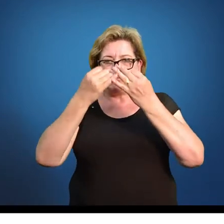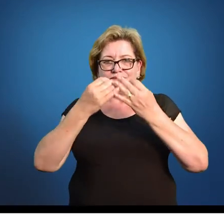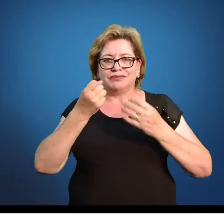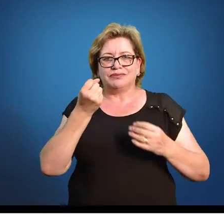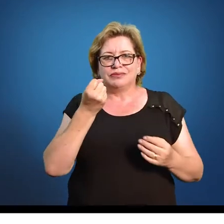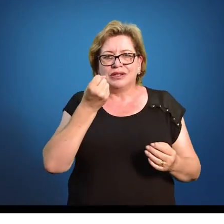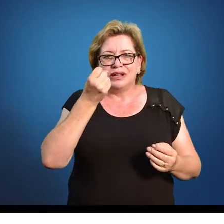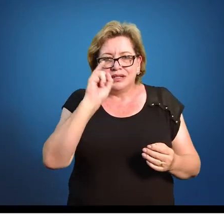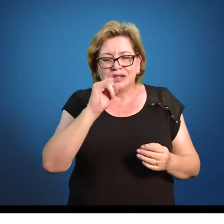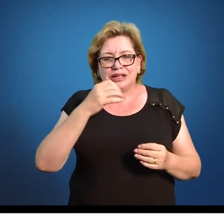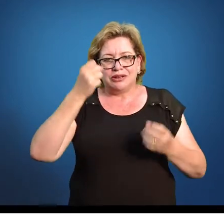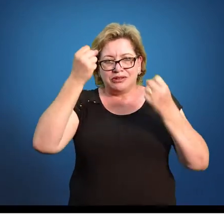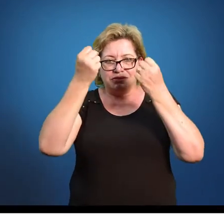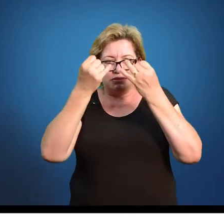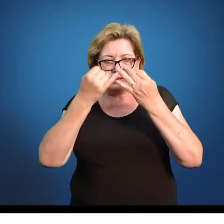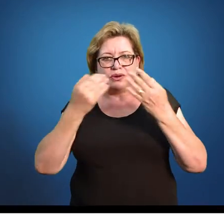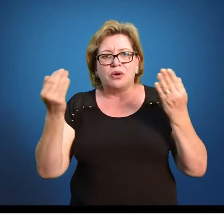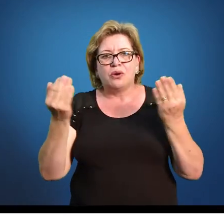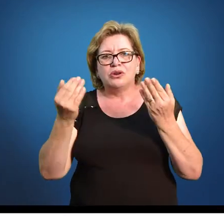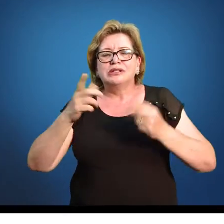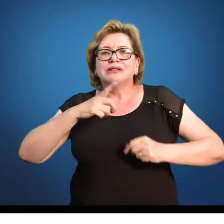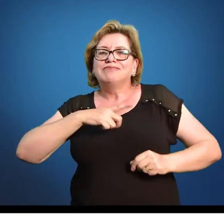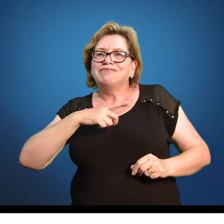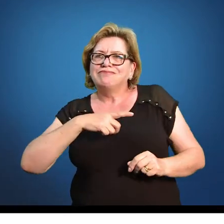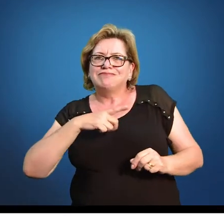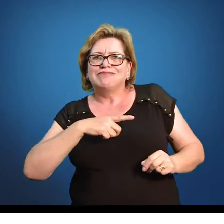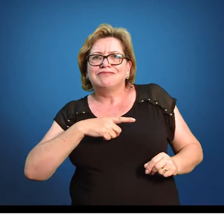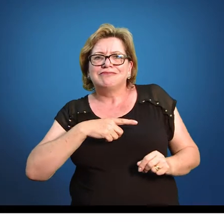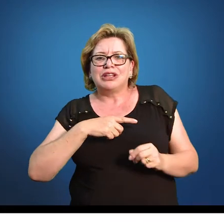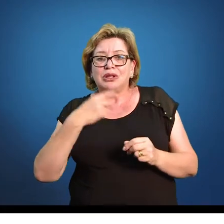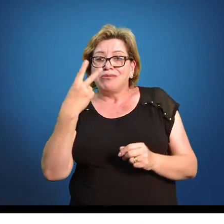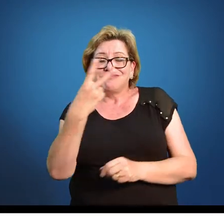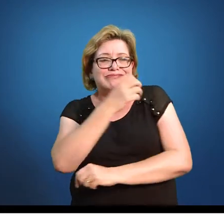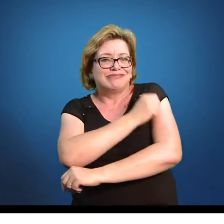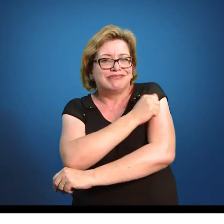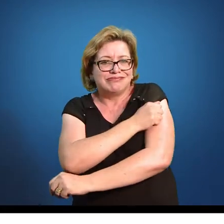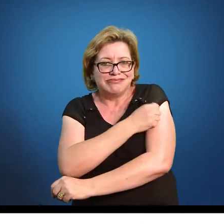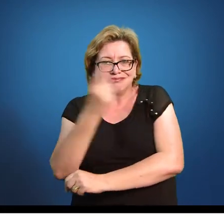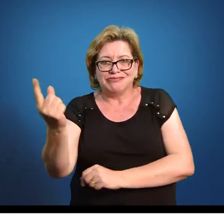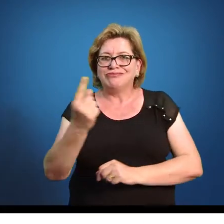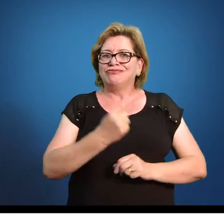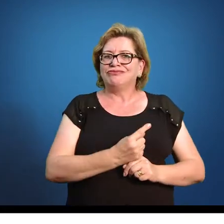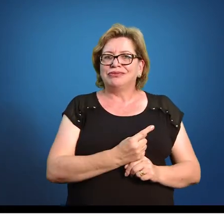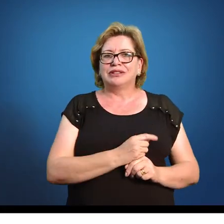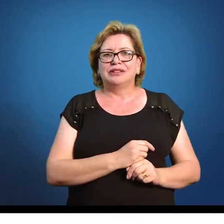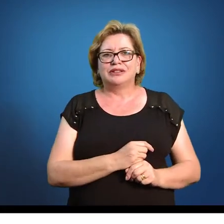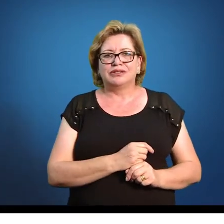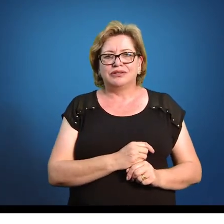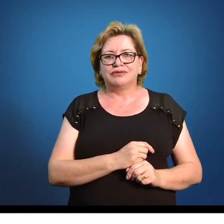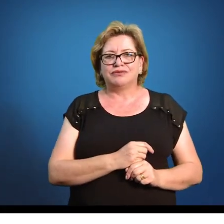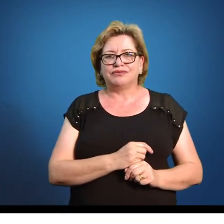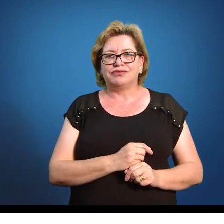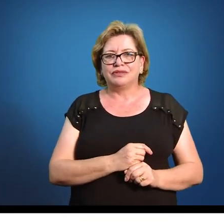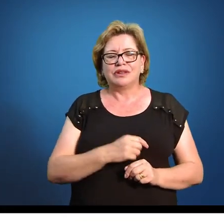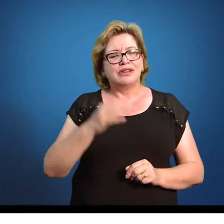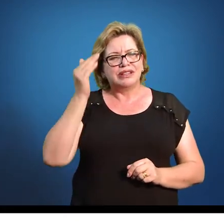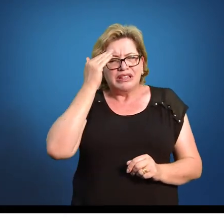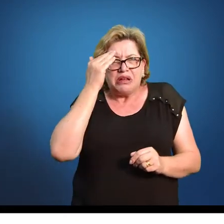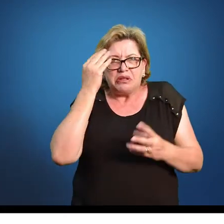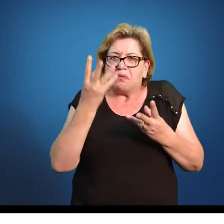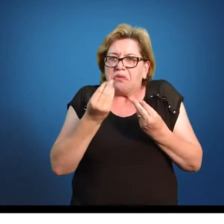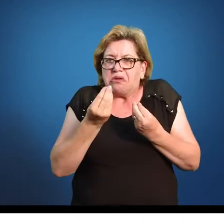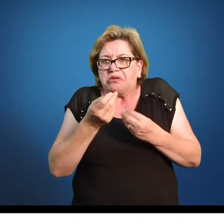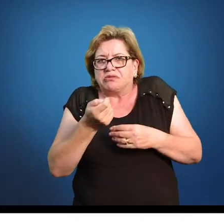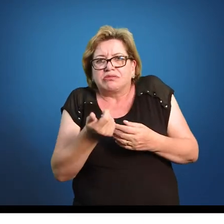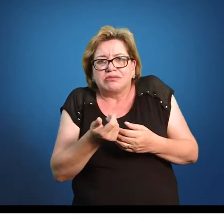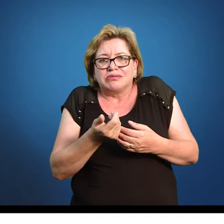Se eu falo assim, hoje compareceu na aula dois alunos. Você sabe se a quantidade de dois é grande,